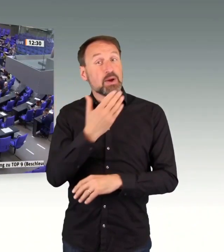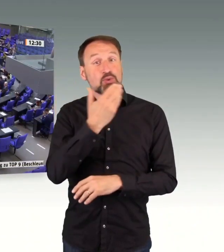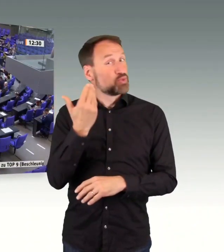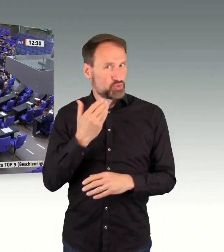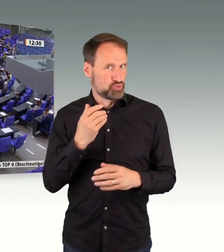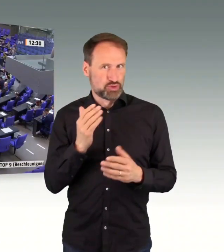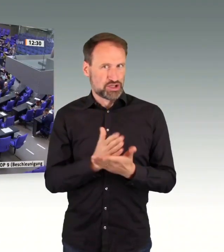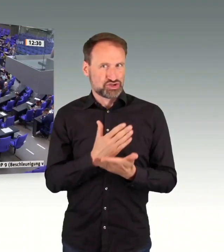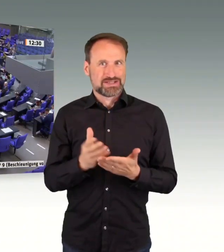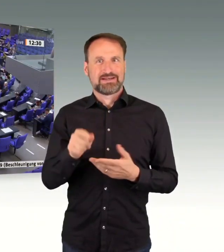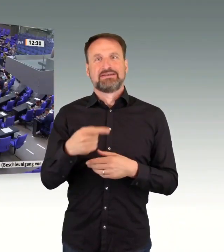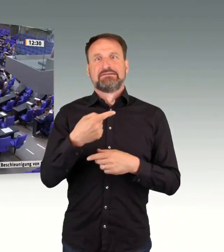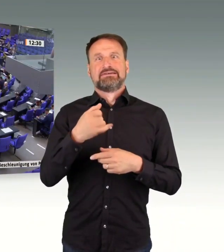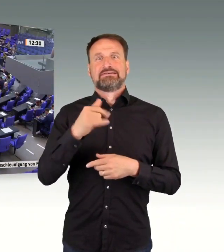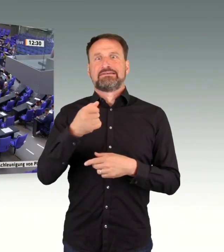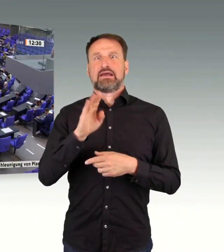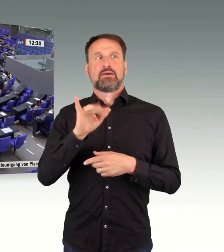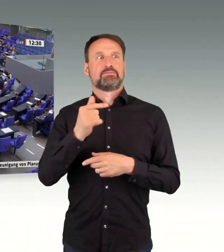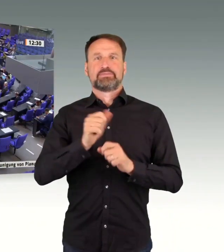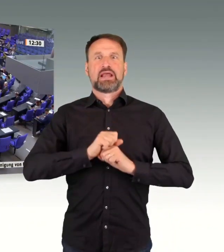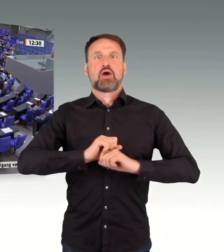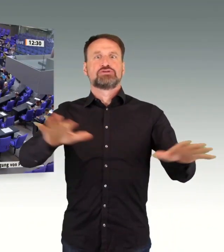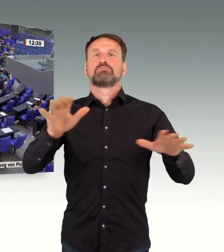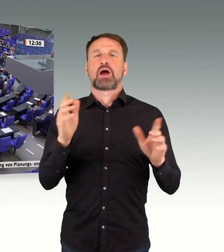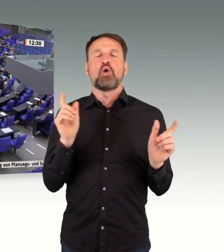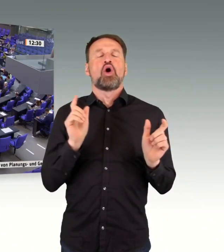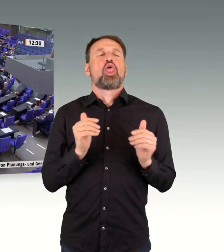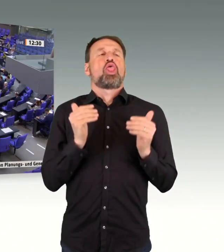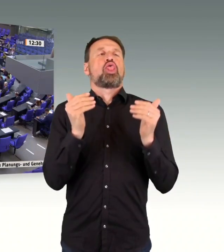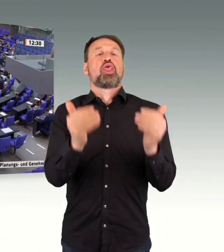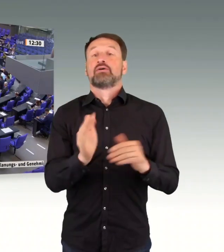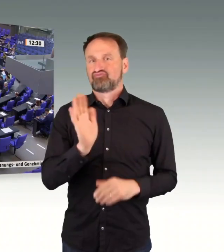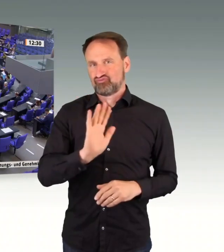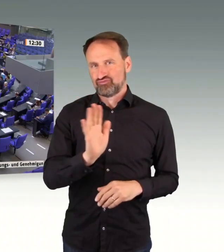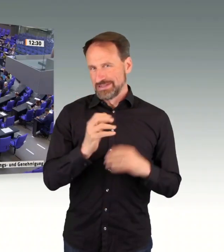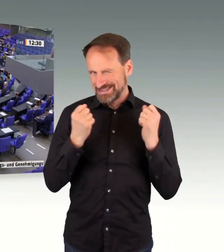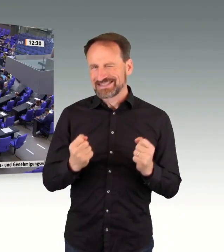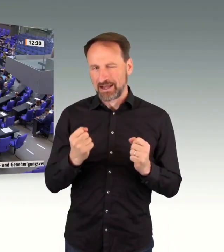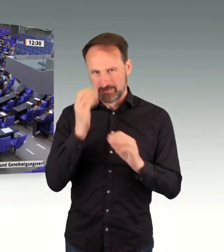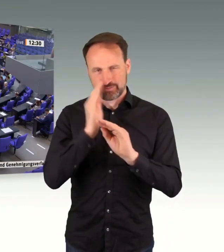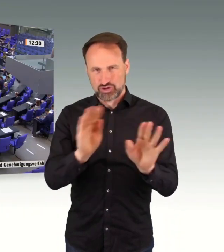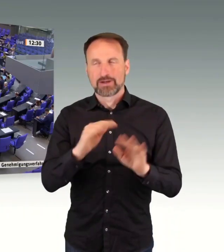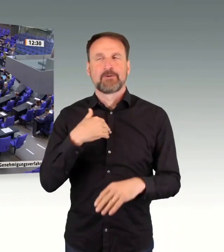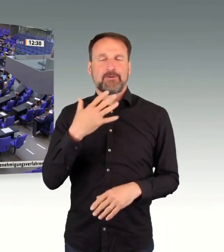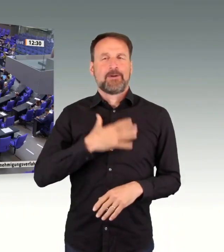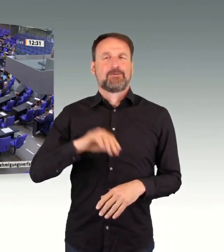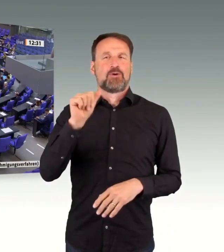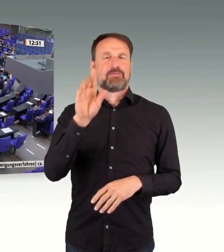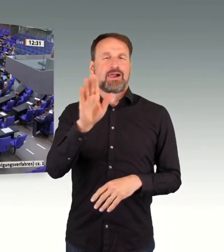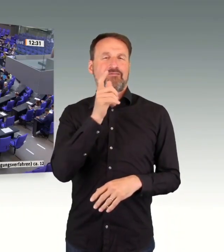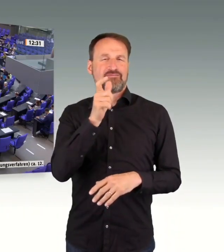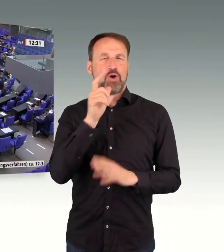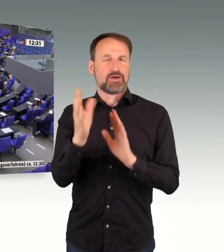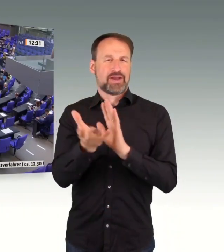sicher sein. Ich würde Ihre Worte noch einmal aufgreifen. Und Sie können sich sicher sein, wir haben den Willen und wir werden auch den